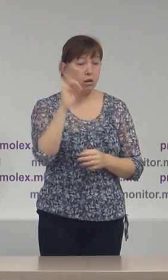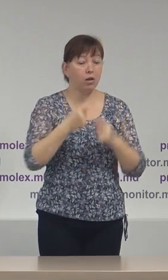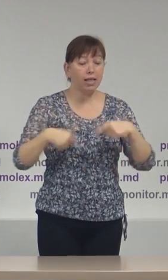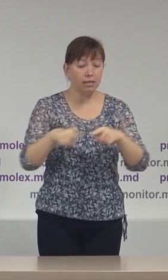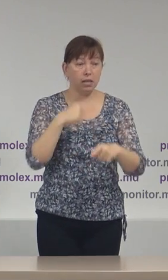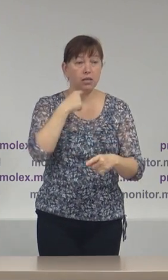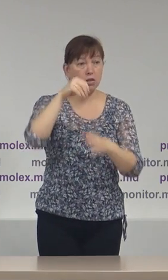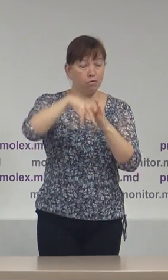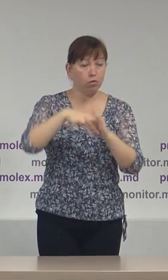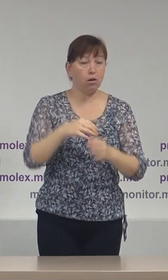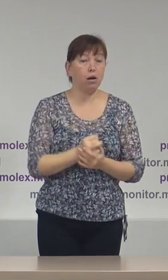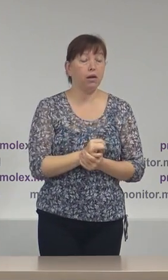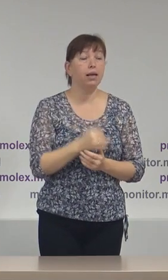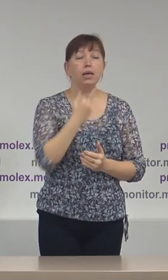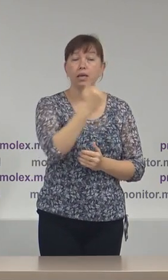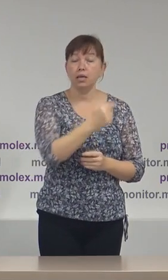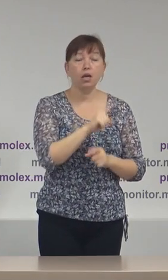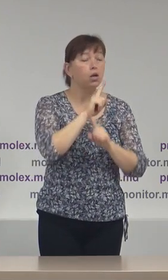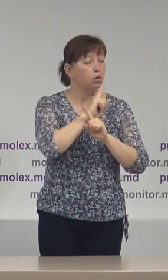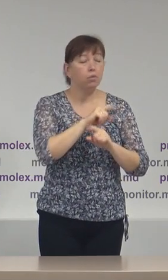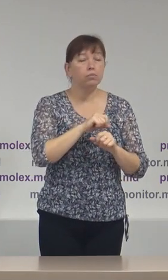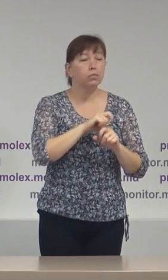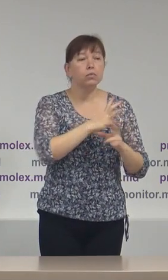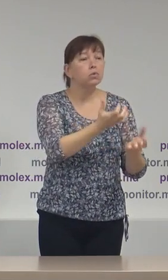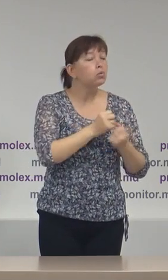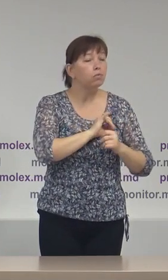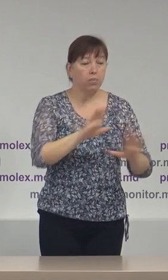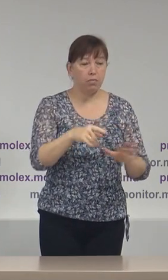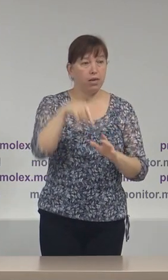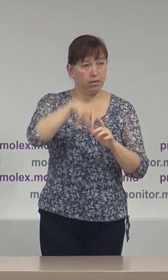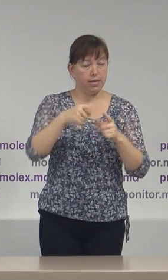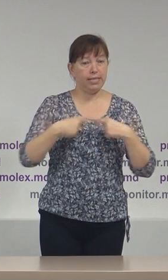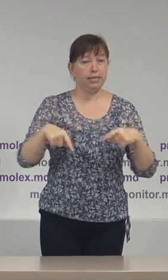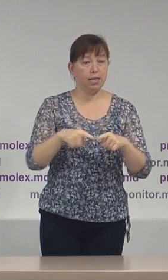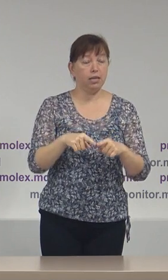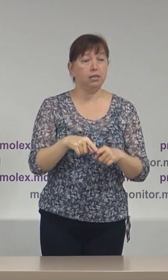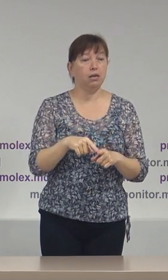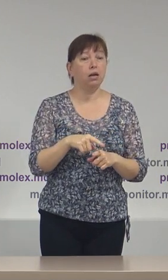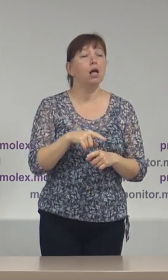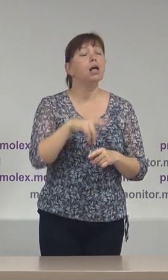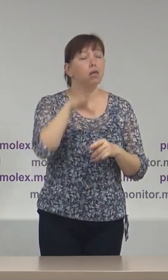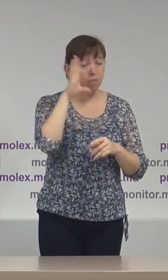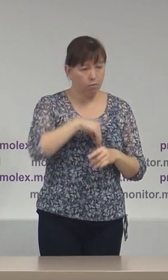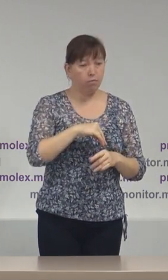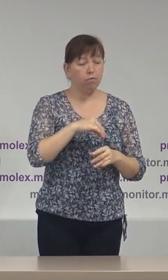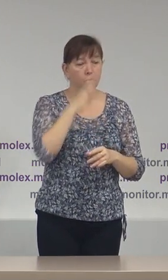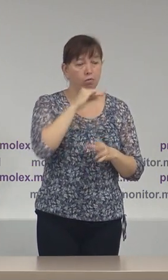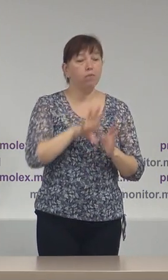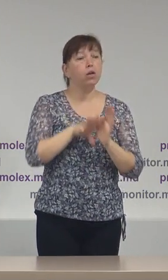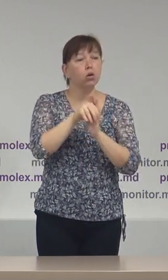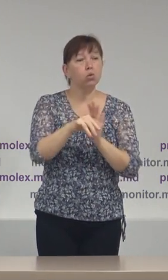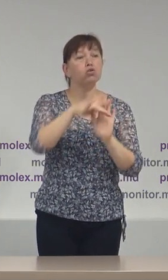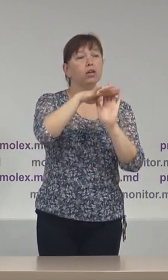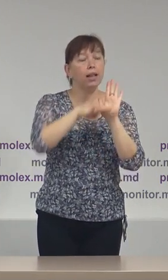secția de votare, atunci ei nu vor fi admiși în secție, însă vor fi incluși în lista